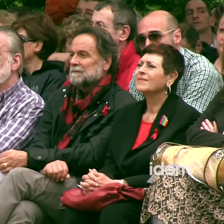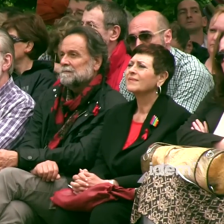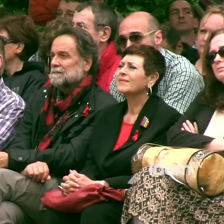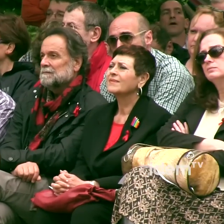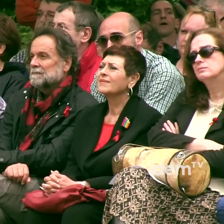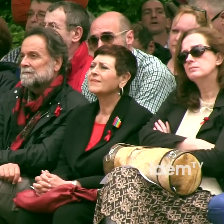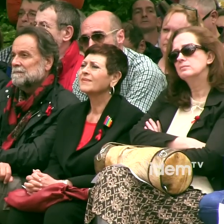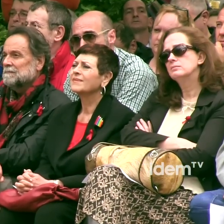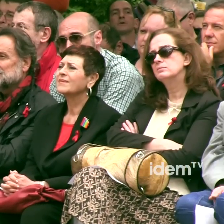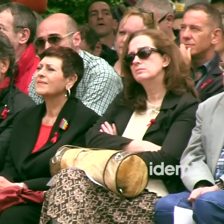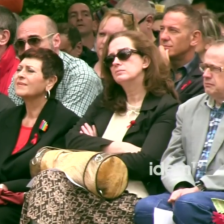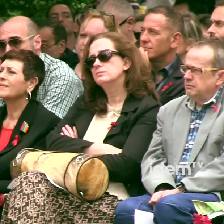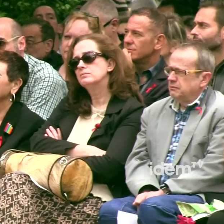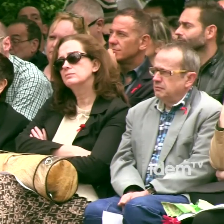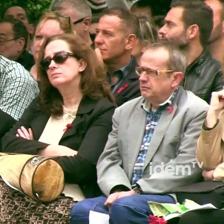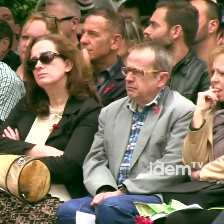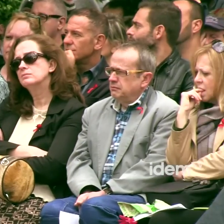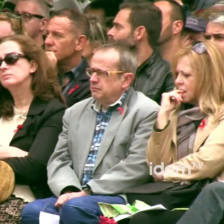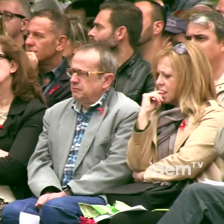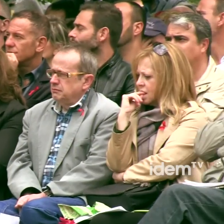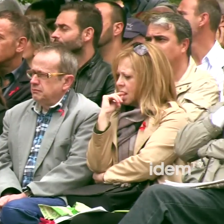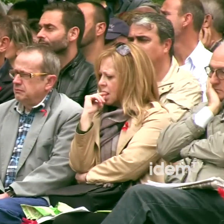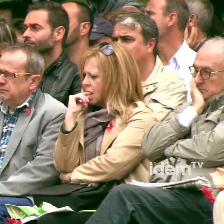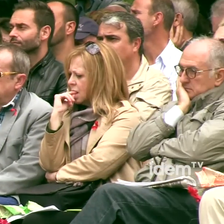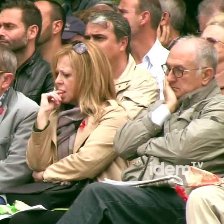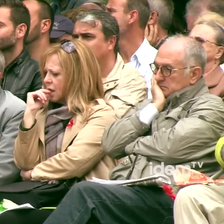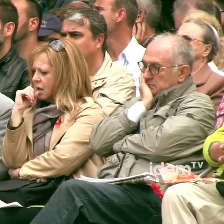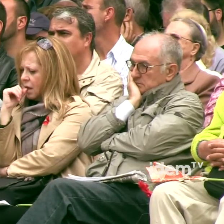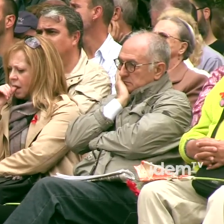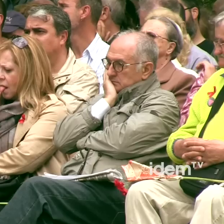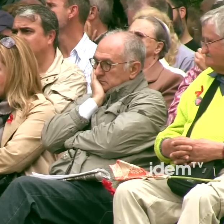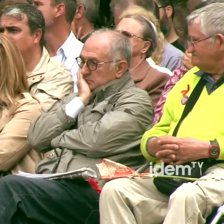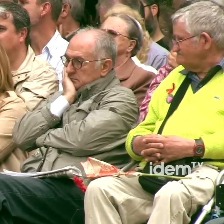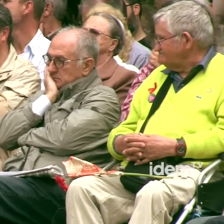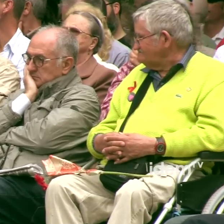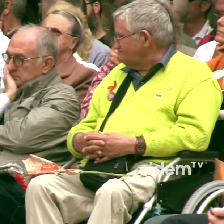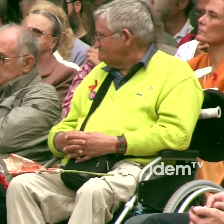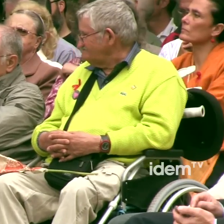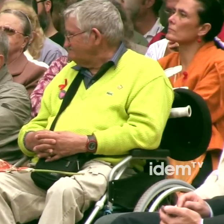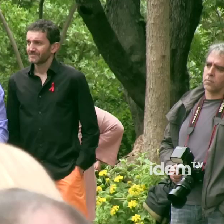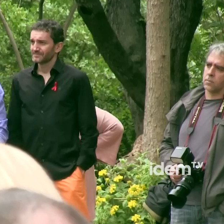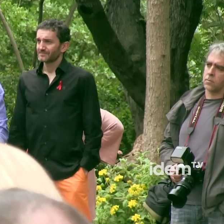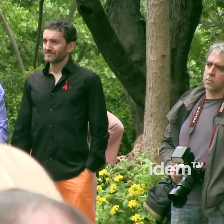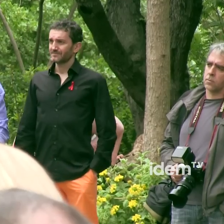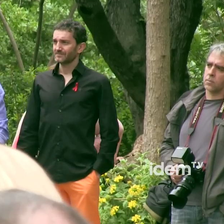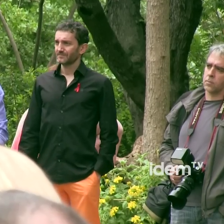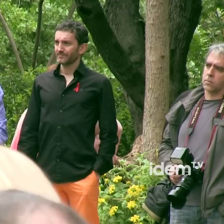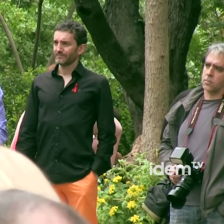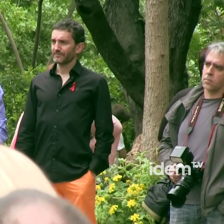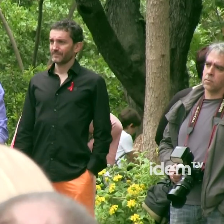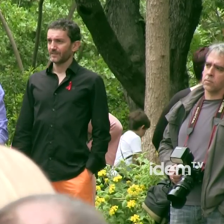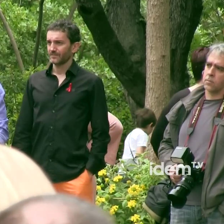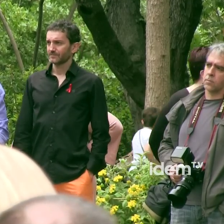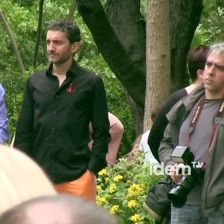'aquesta crisi quan més s'hauria d'haver garantit la protecció dels més vulnerables i no per repetit hem de deixar de tornar a dir que no hem de